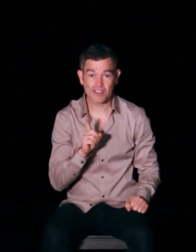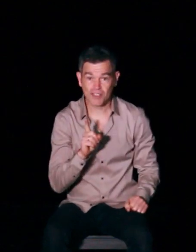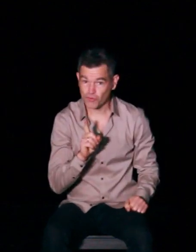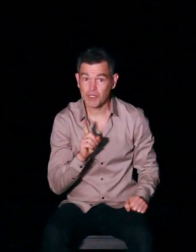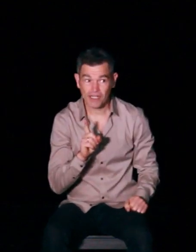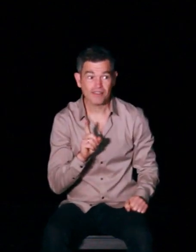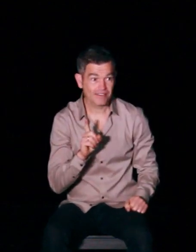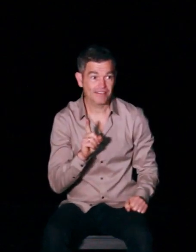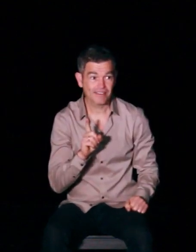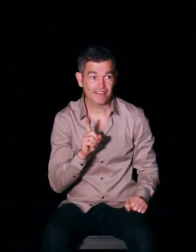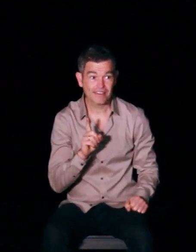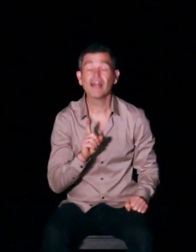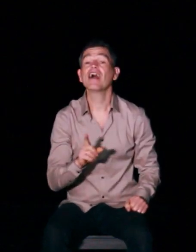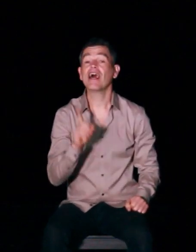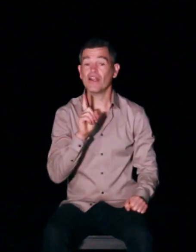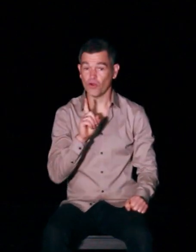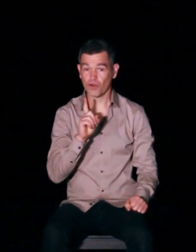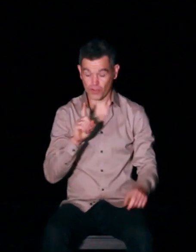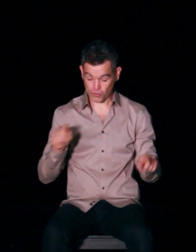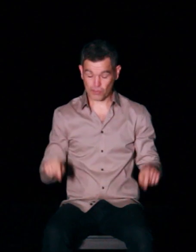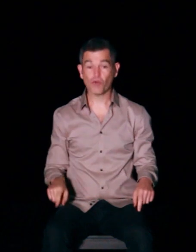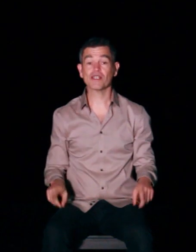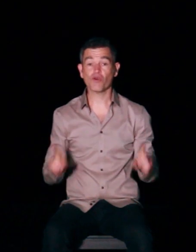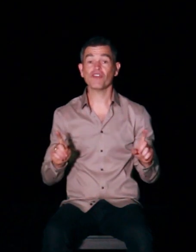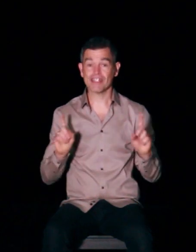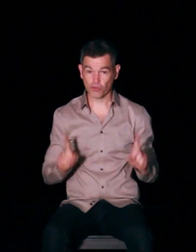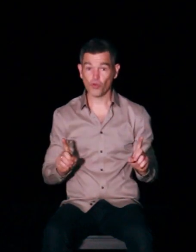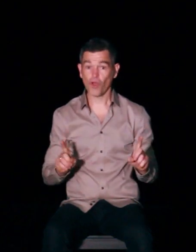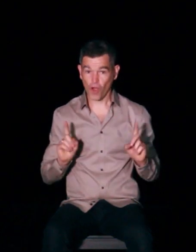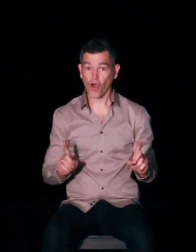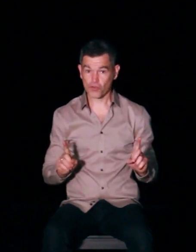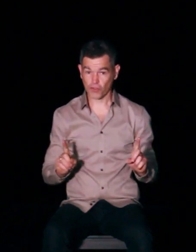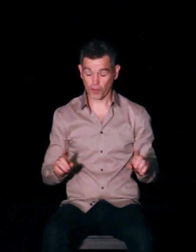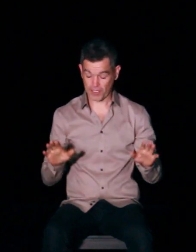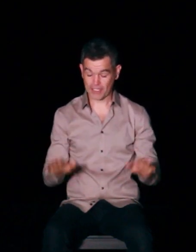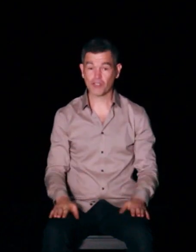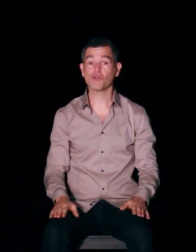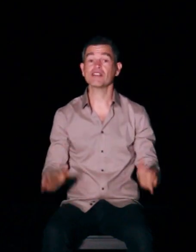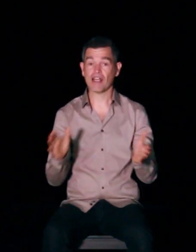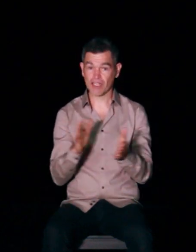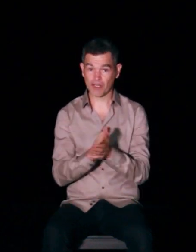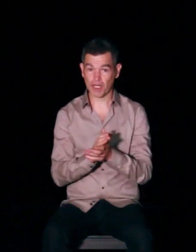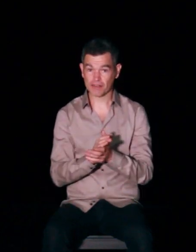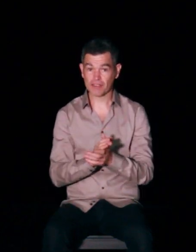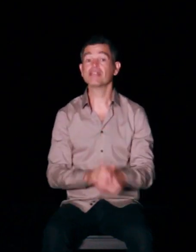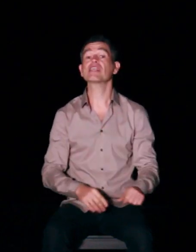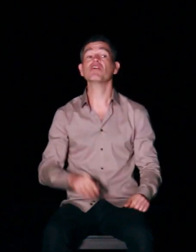Jusqu'ici, tout va bien ? Alors, nous allons maintenant faire les deux ensemble, les cuisses avec les mains. Ça va